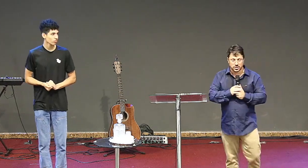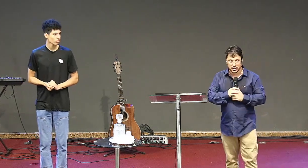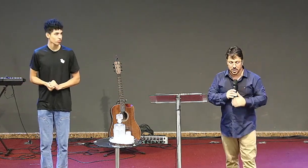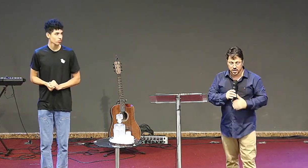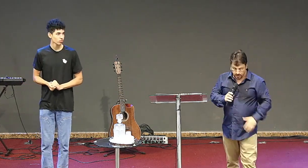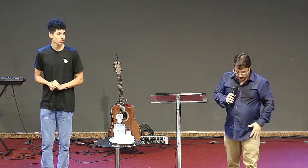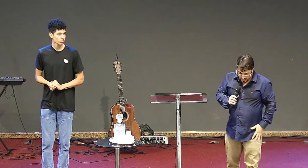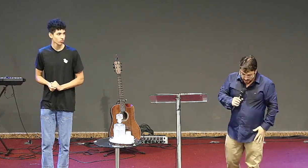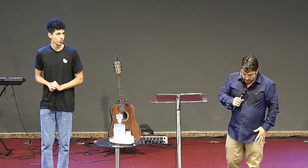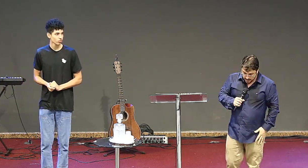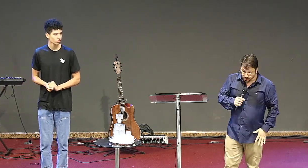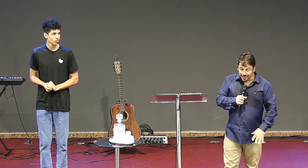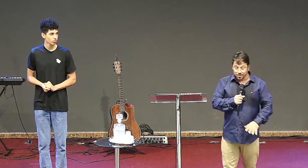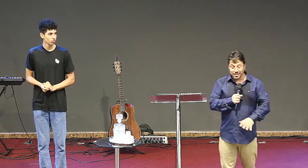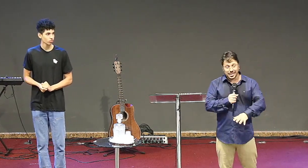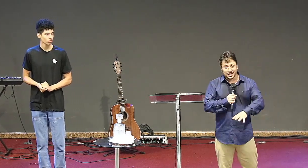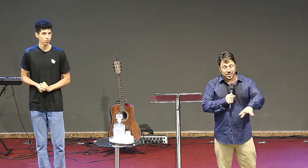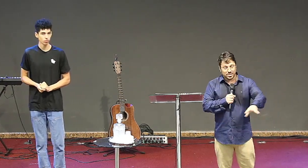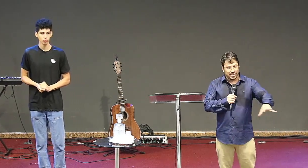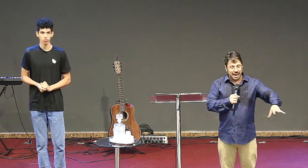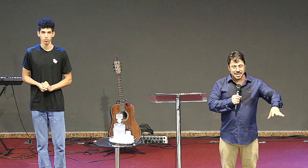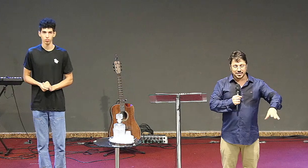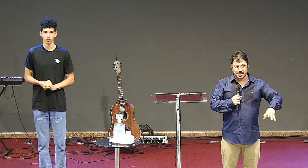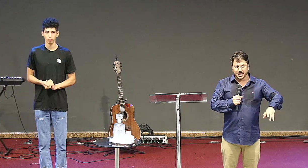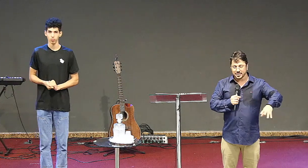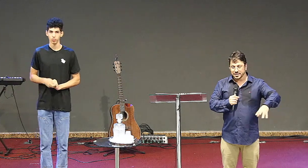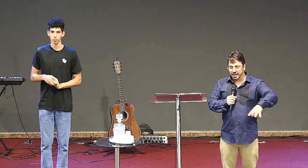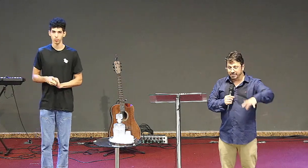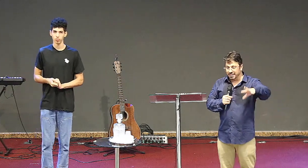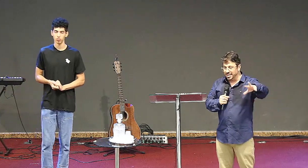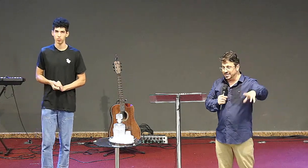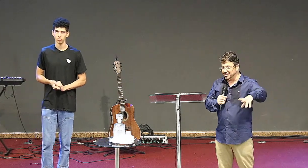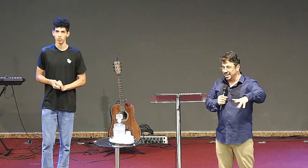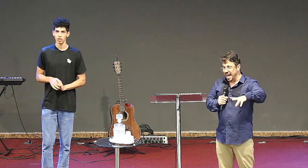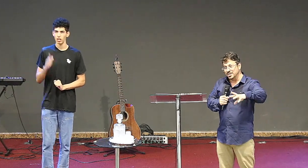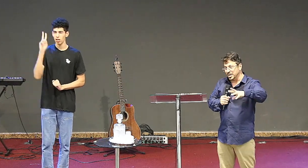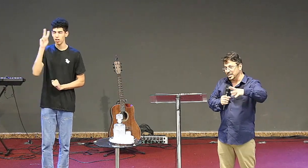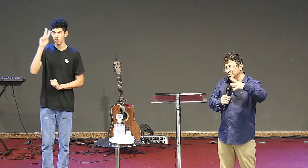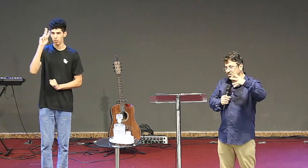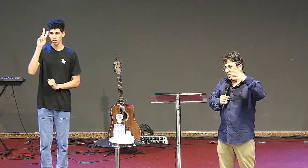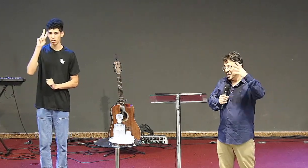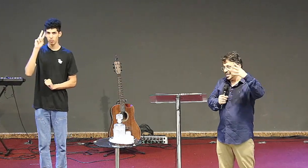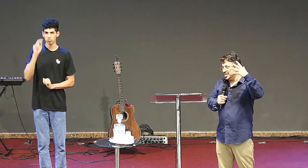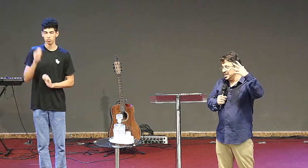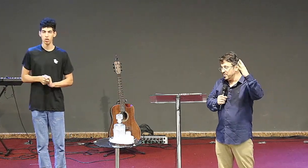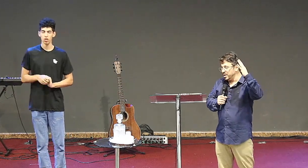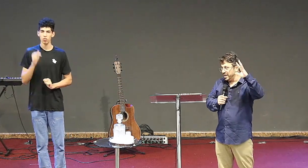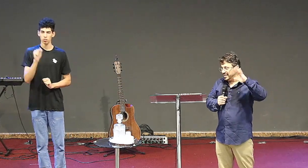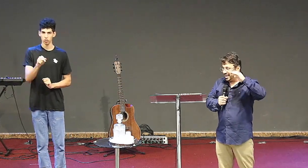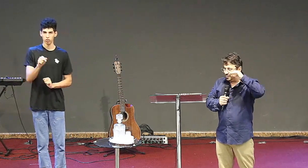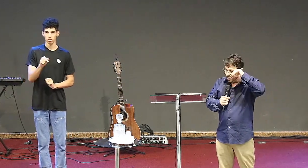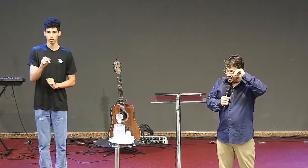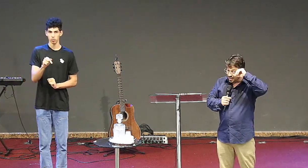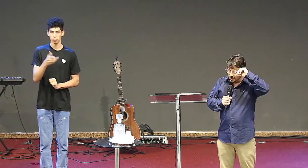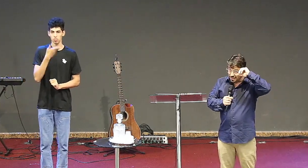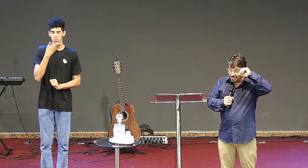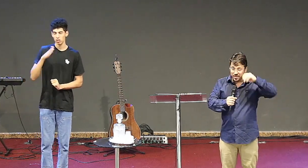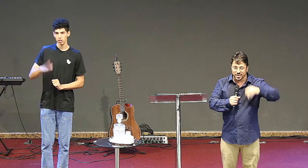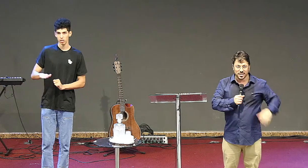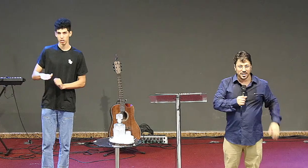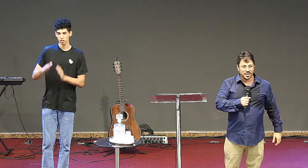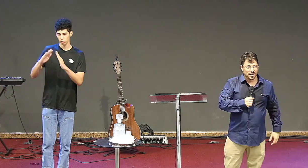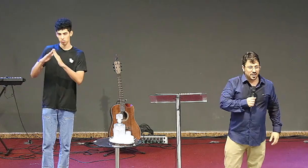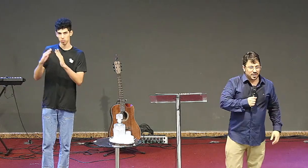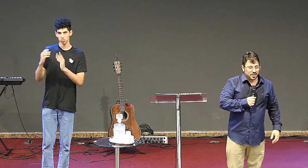diz eu me lembro daquela situação em casa quem tem criança em casa quem se lembra bem da infância vai